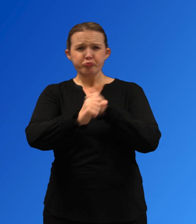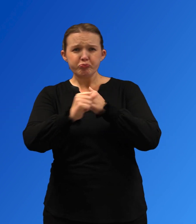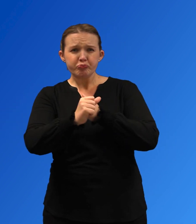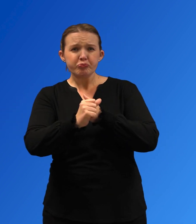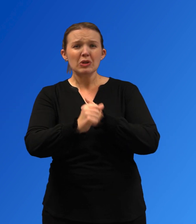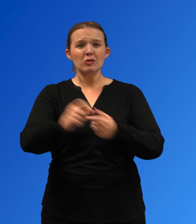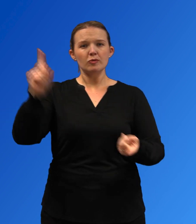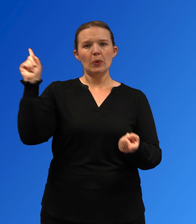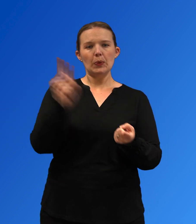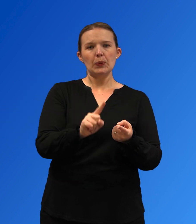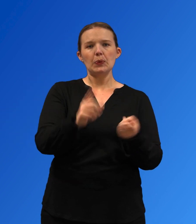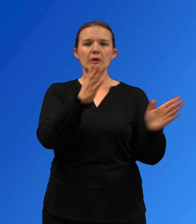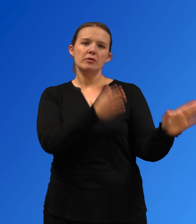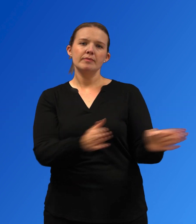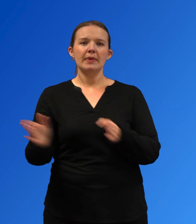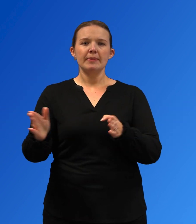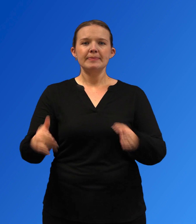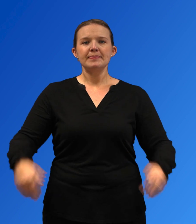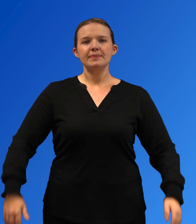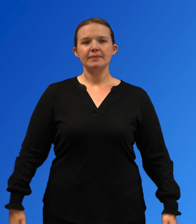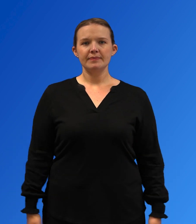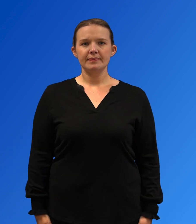y las estrategias de reducción de daños.